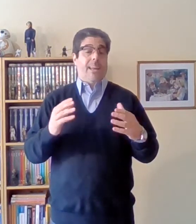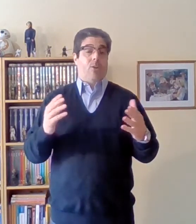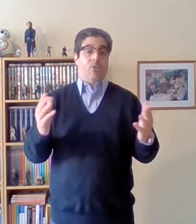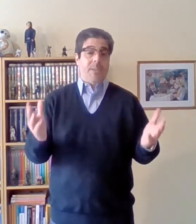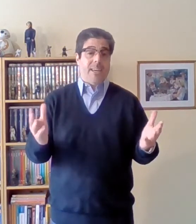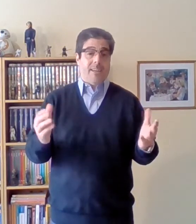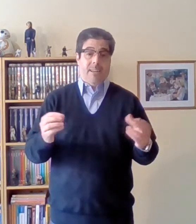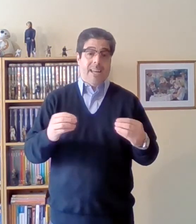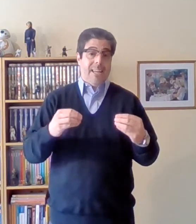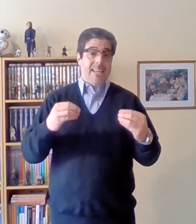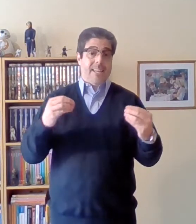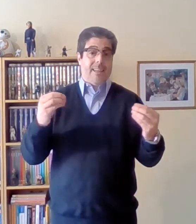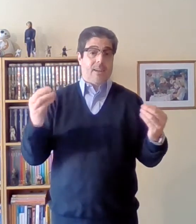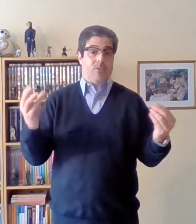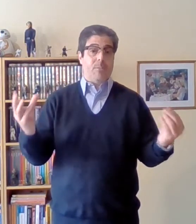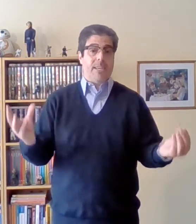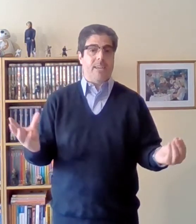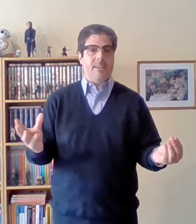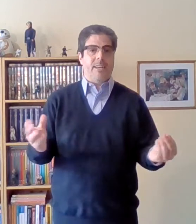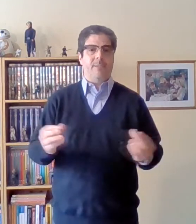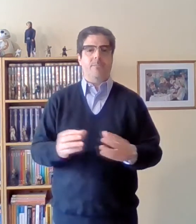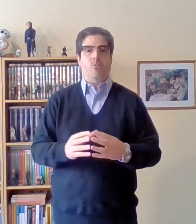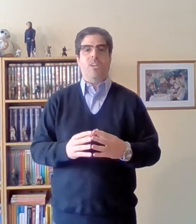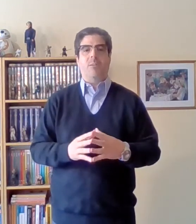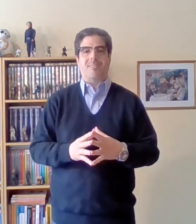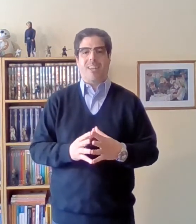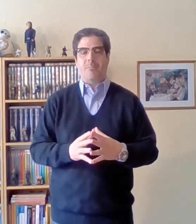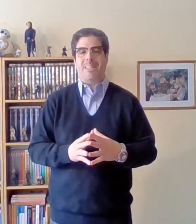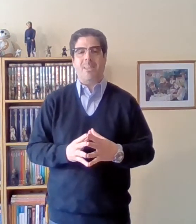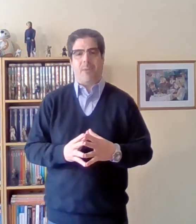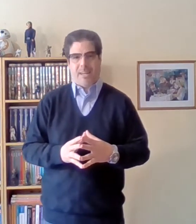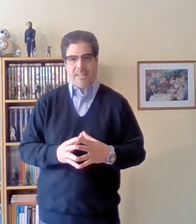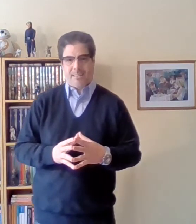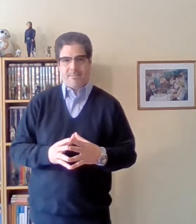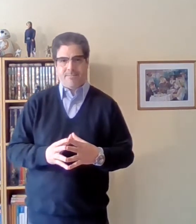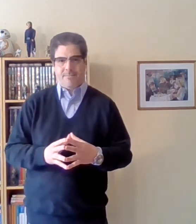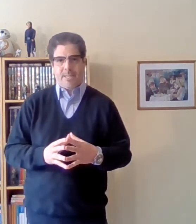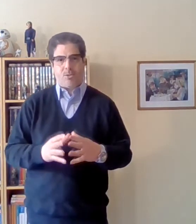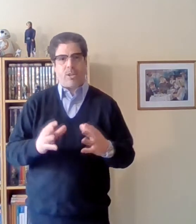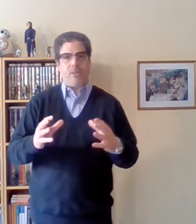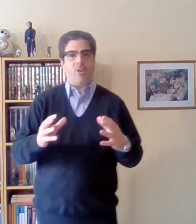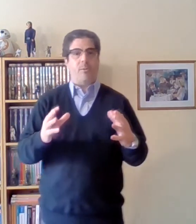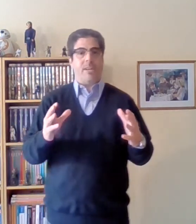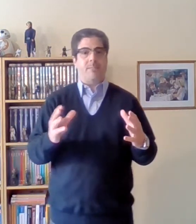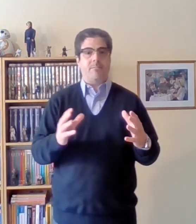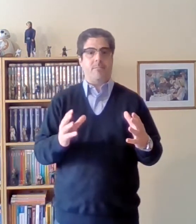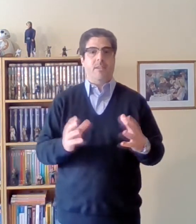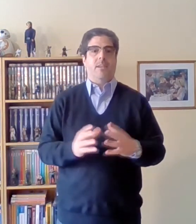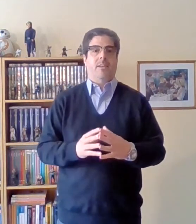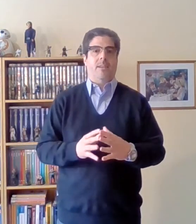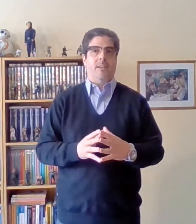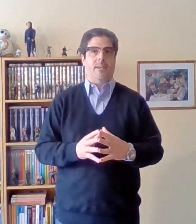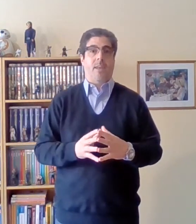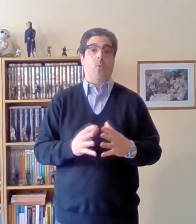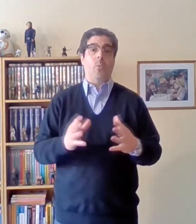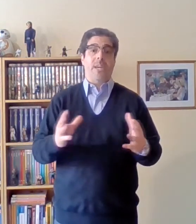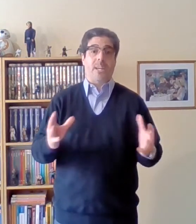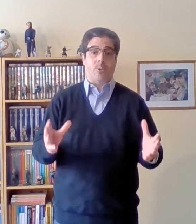economía, las leyes de la economía, eran universalmente válidas. Esto que ellos habían descubierto,